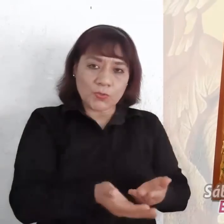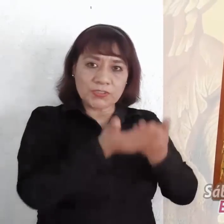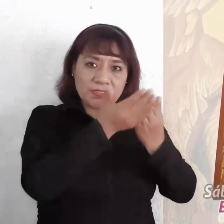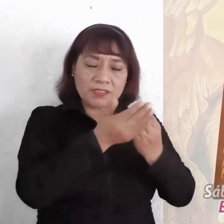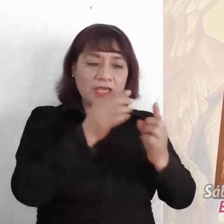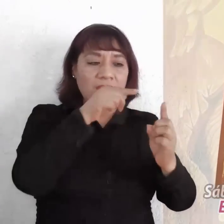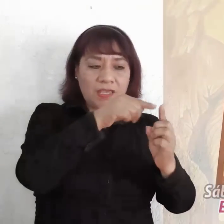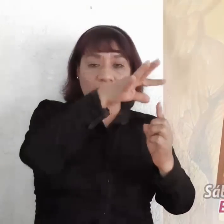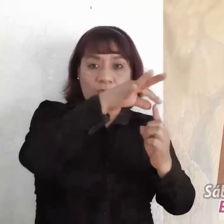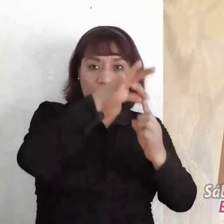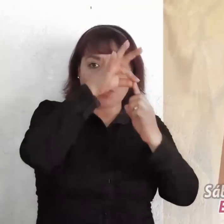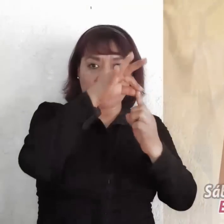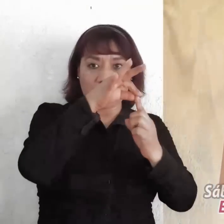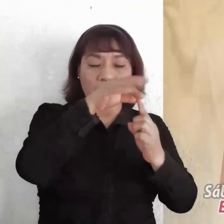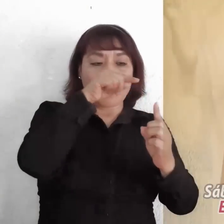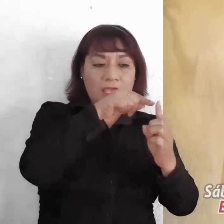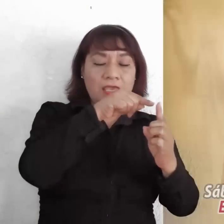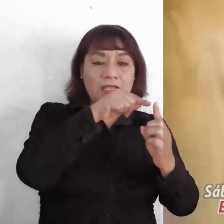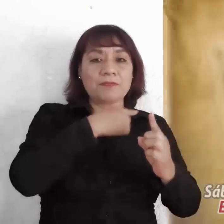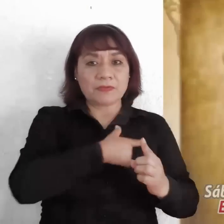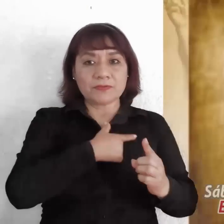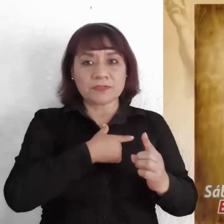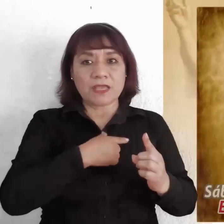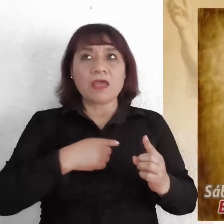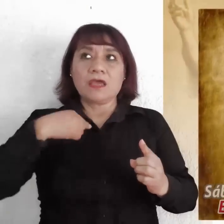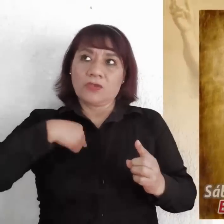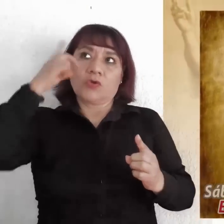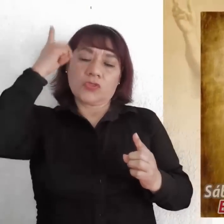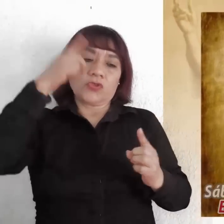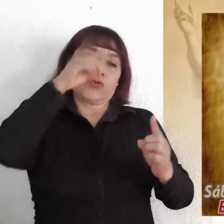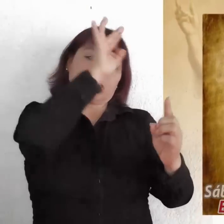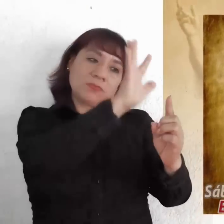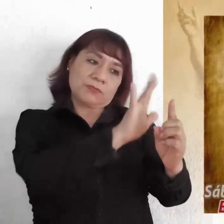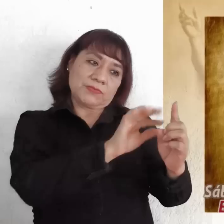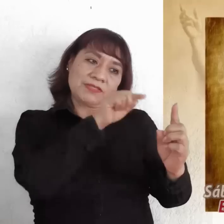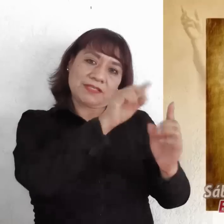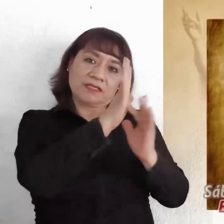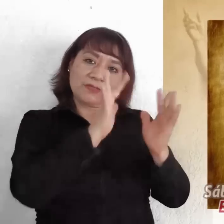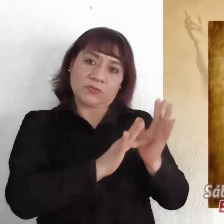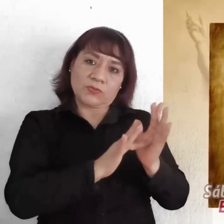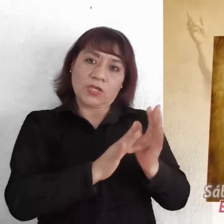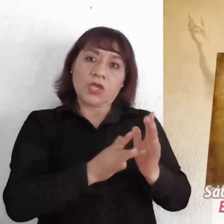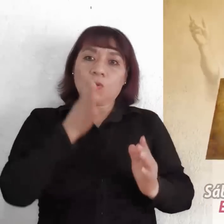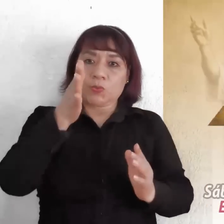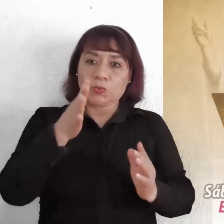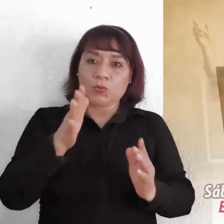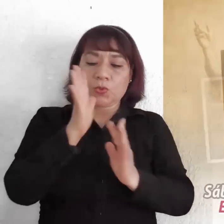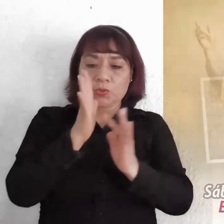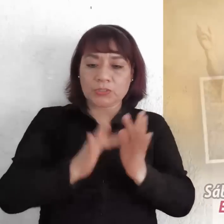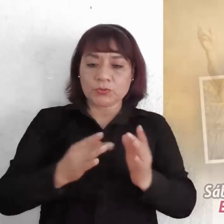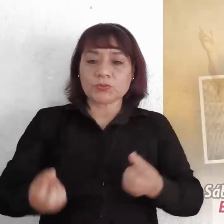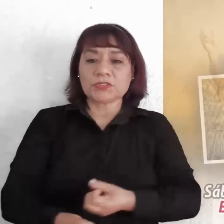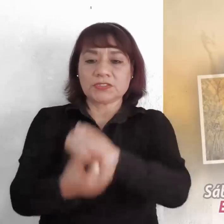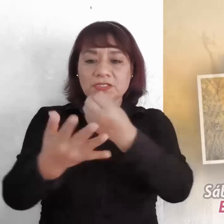en quien tengo mis complacencias. En él he puesto mi espíritu, para que haga brillar la